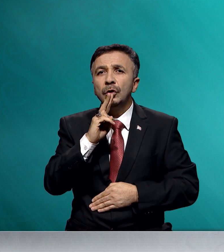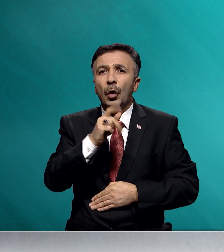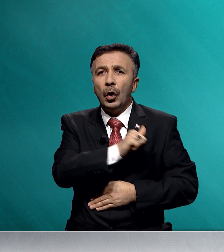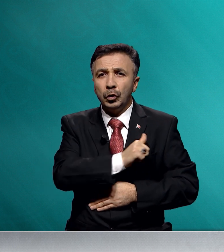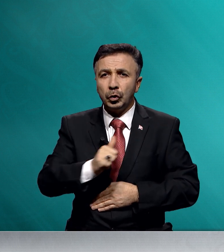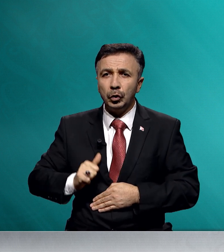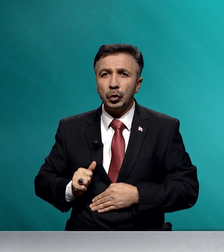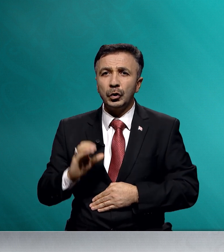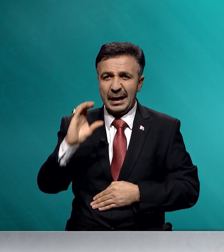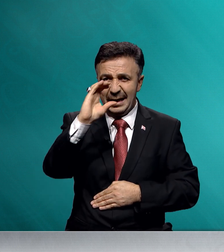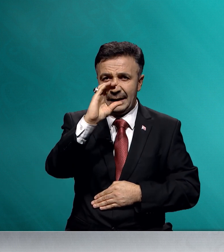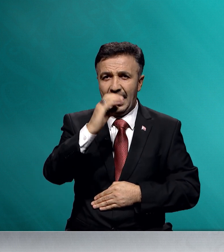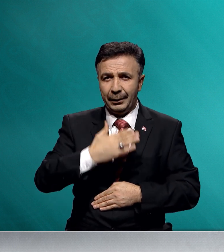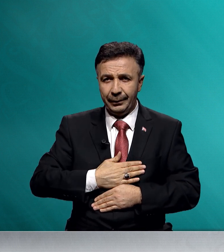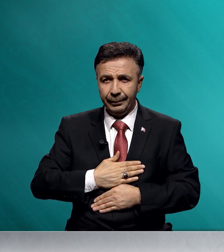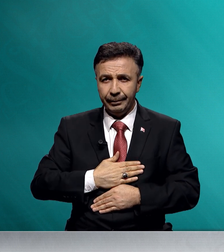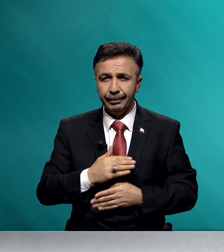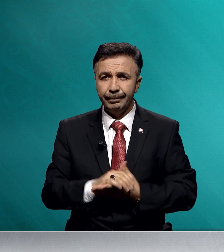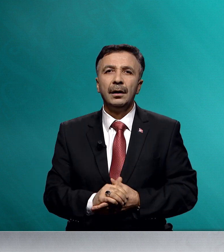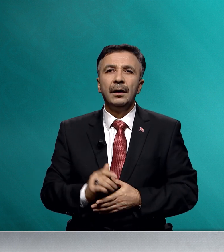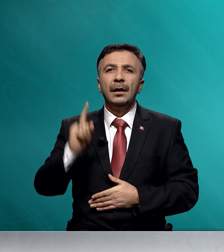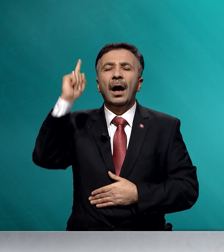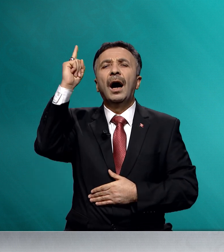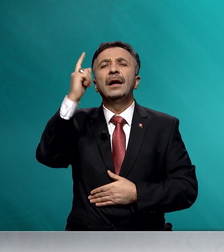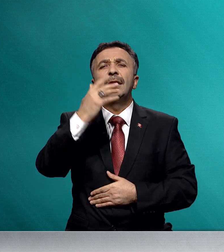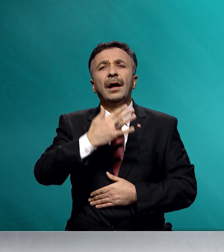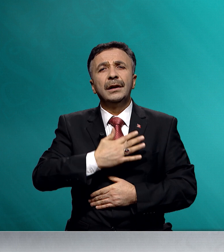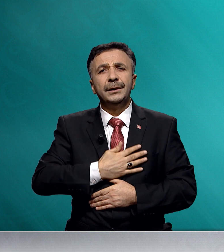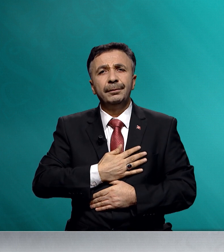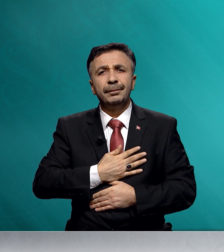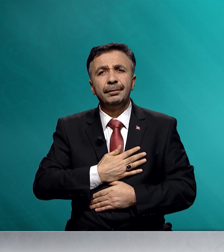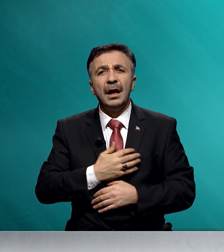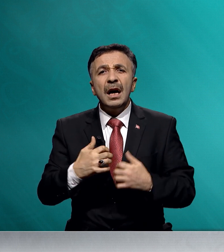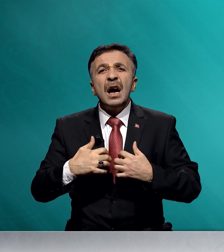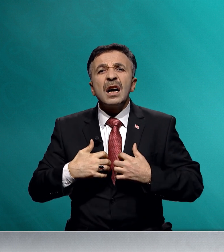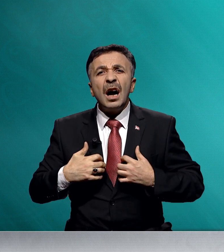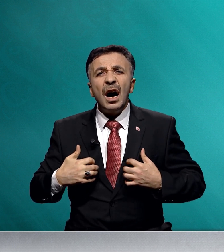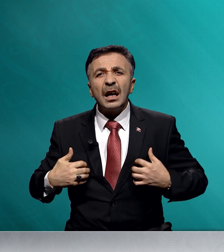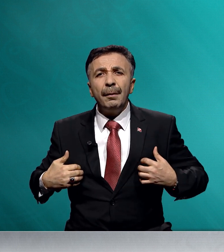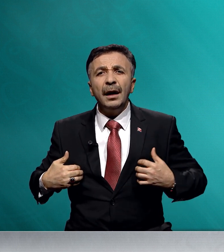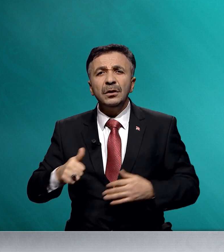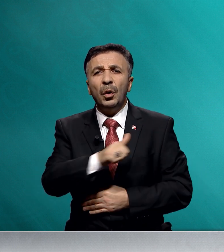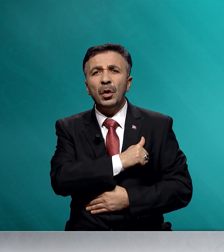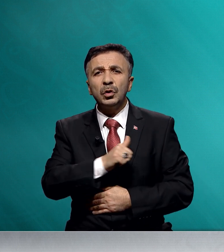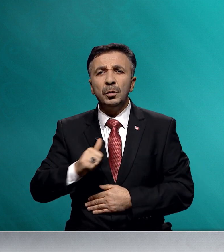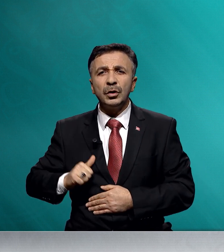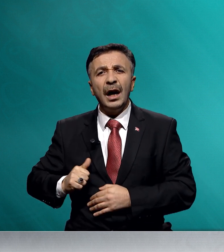ordusudur İslam'ın. Allah'ım kahraman ordumuza